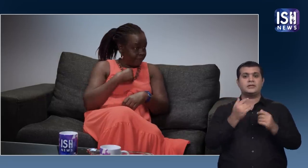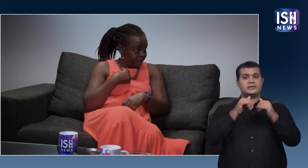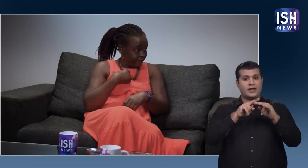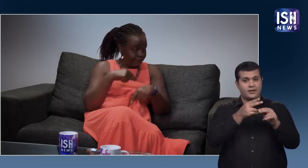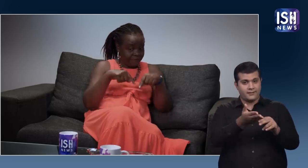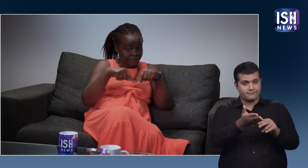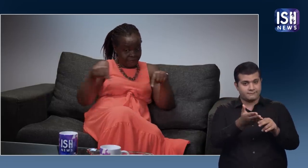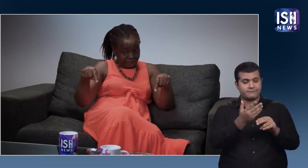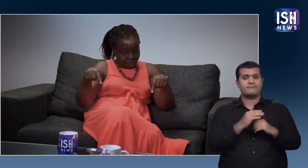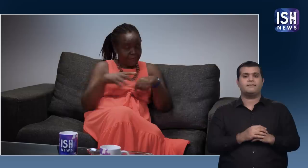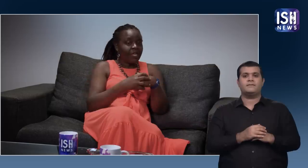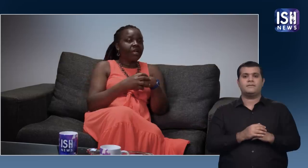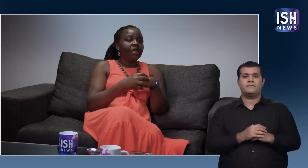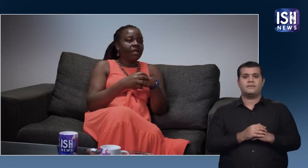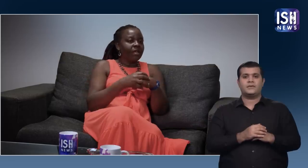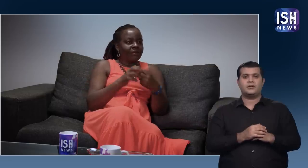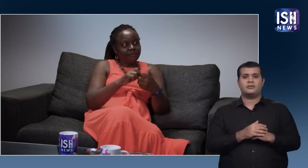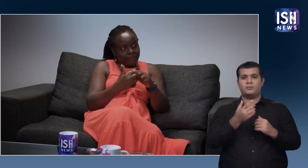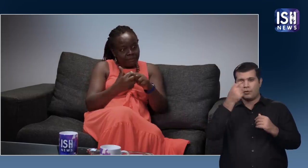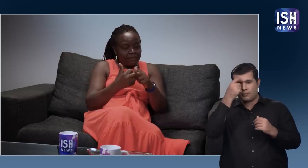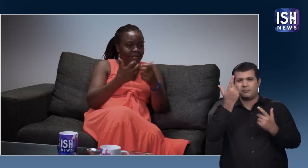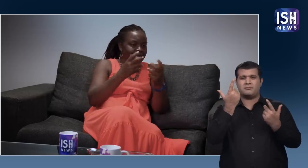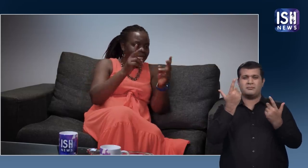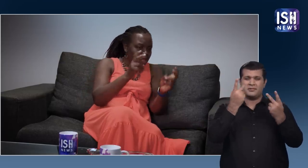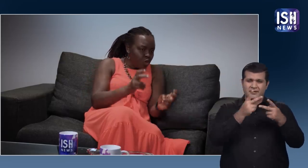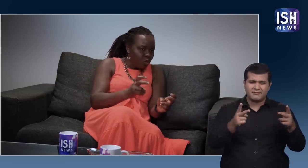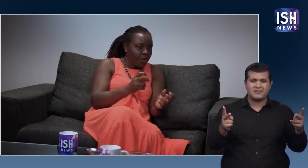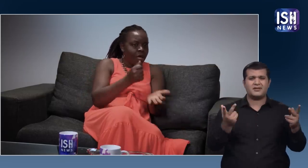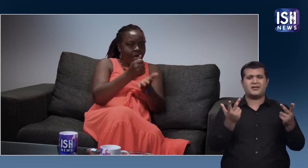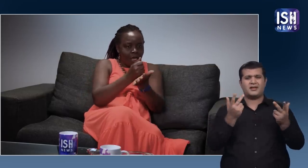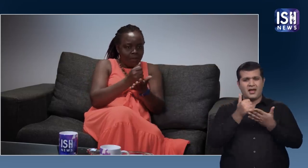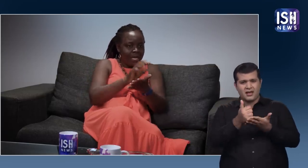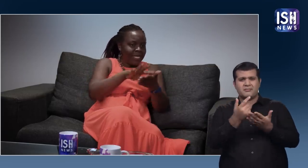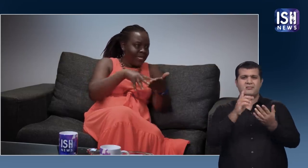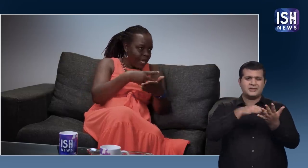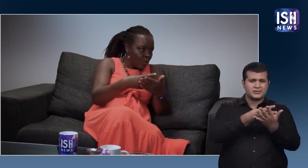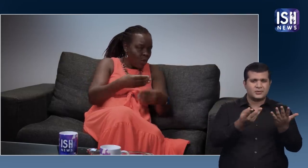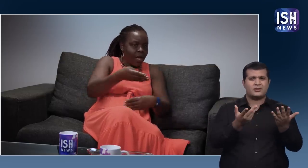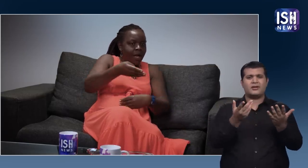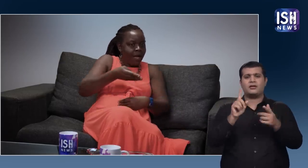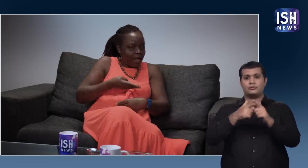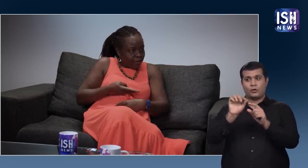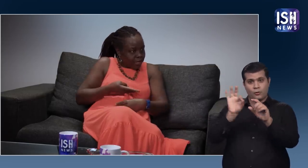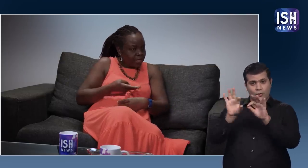मैं उनके मुद्दो को संभालती हूँ। मदद करती हूँ। उनके शेड्यूल, जॉब पर लेना, उनके